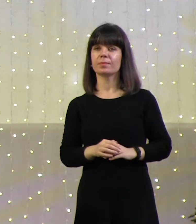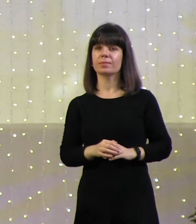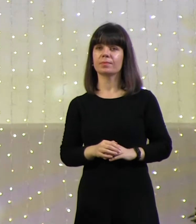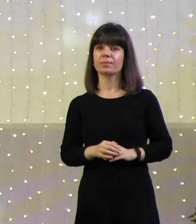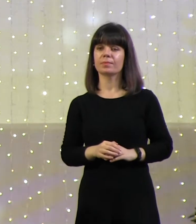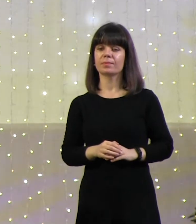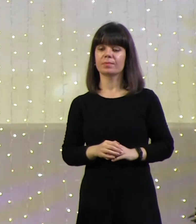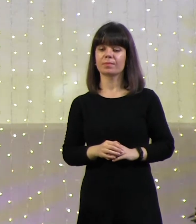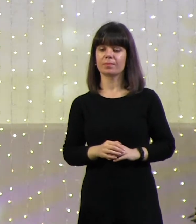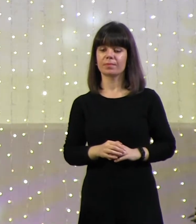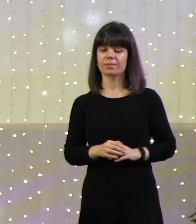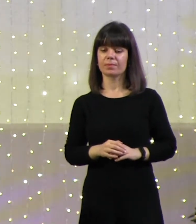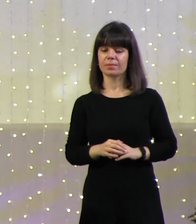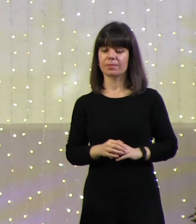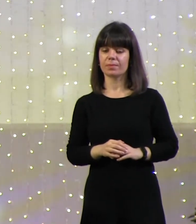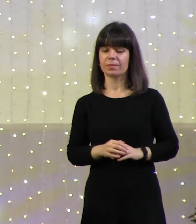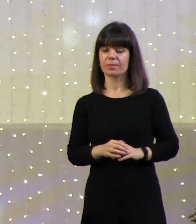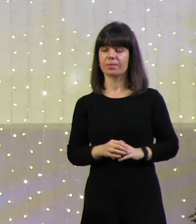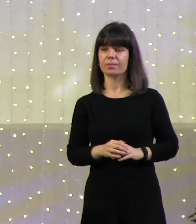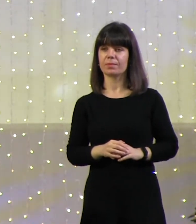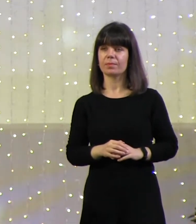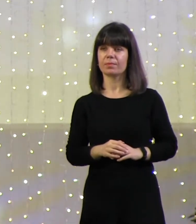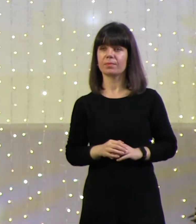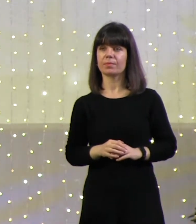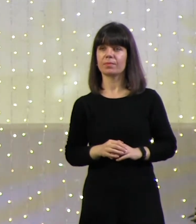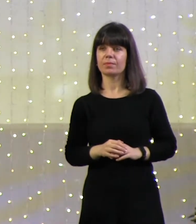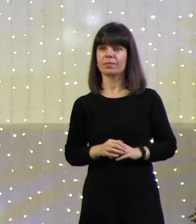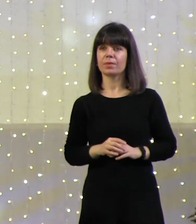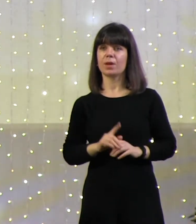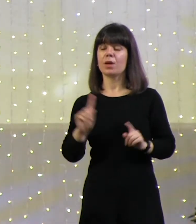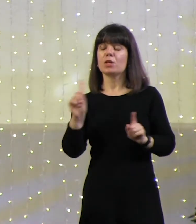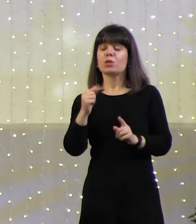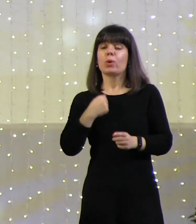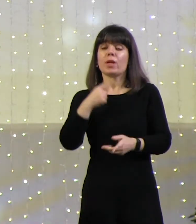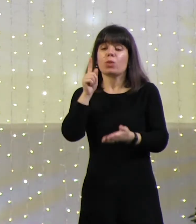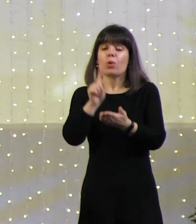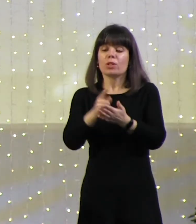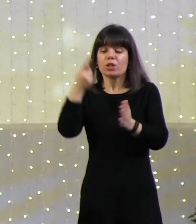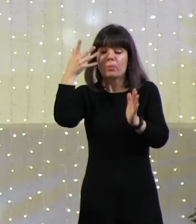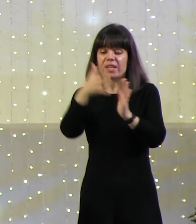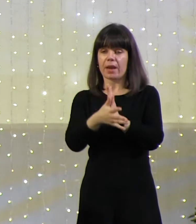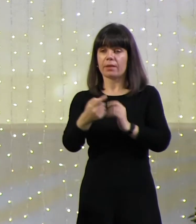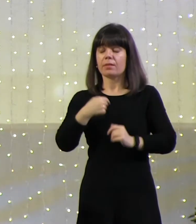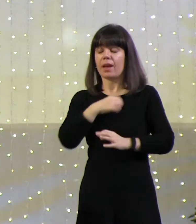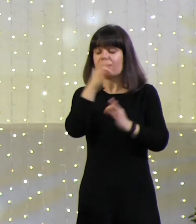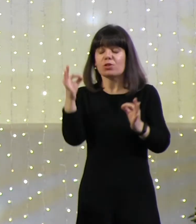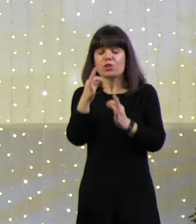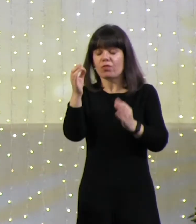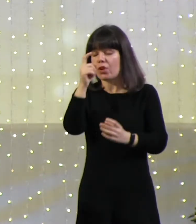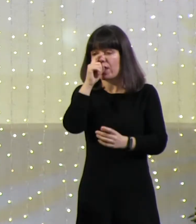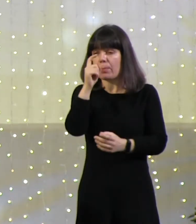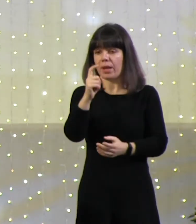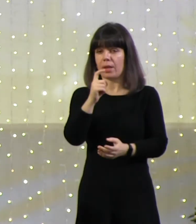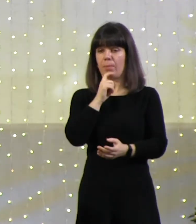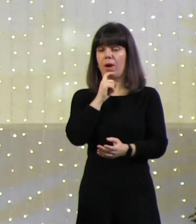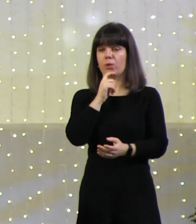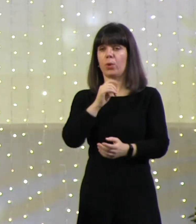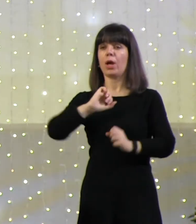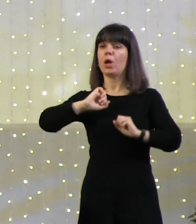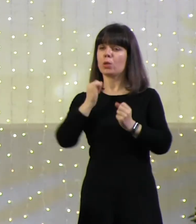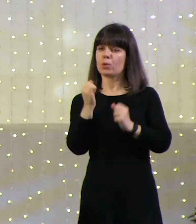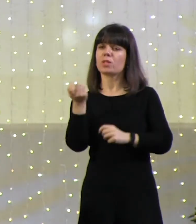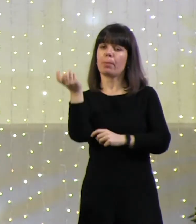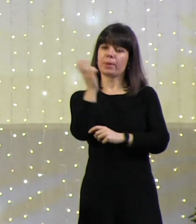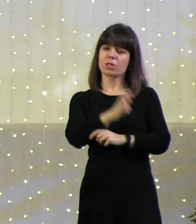раны, гниль. Что я должен понять? Я ничего не понимаю. Друзья пришли и сказали, мы